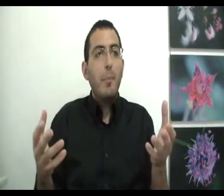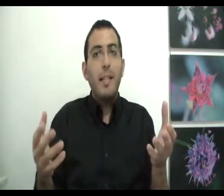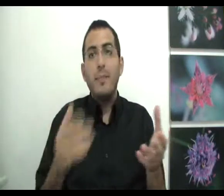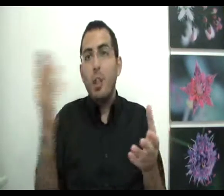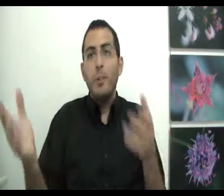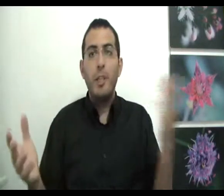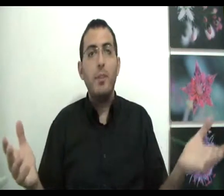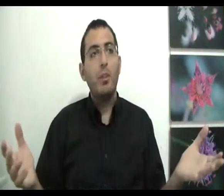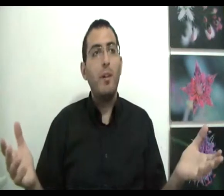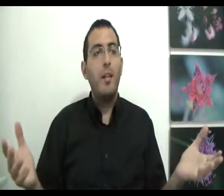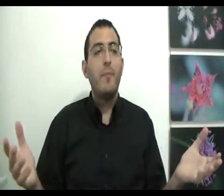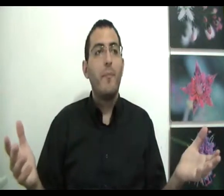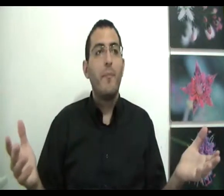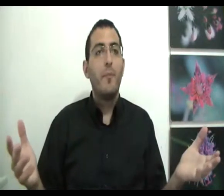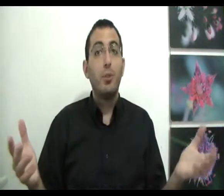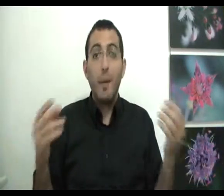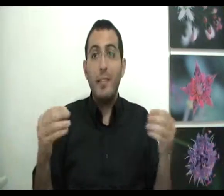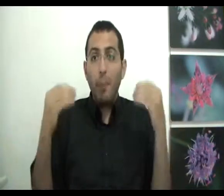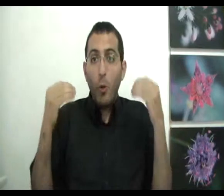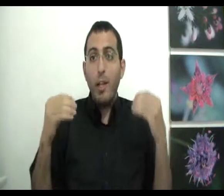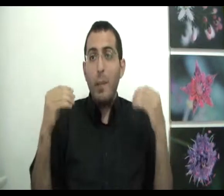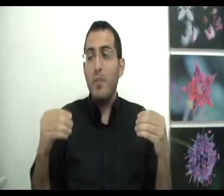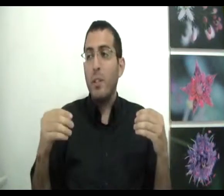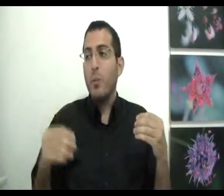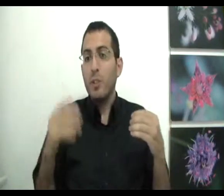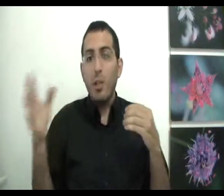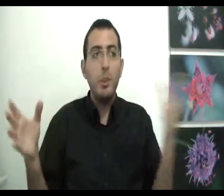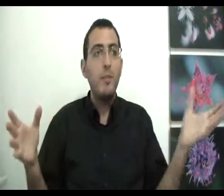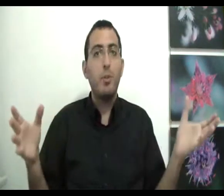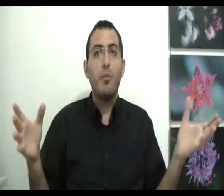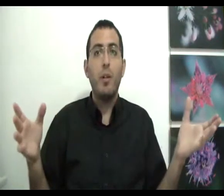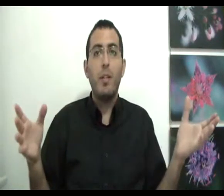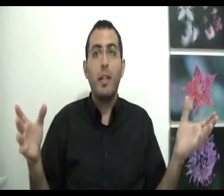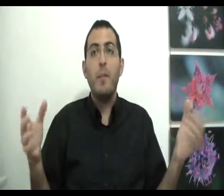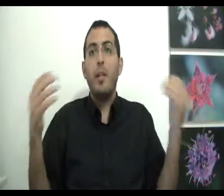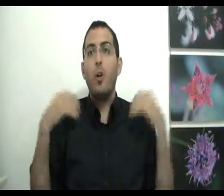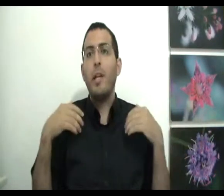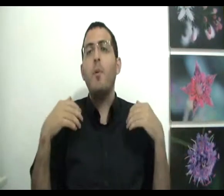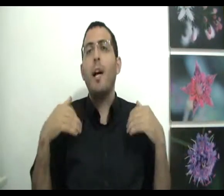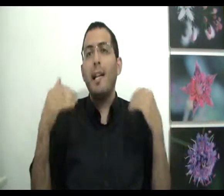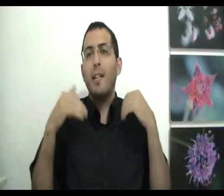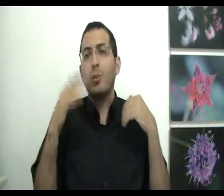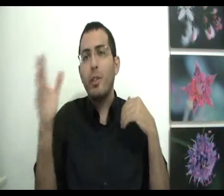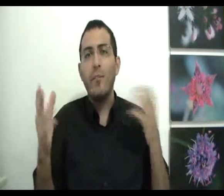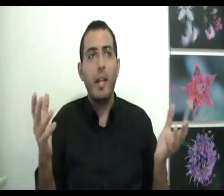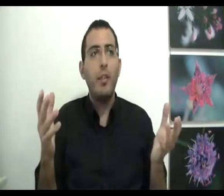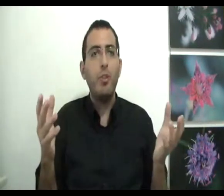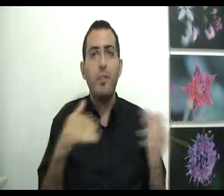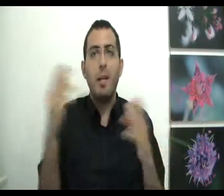בעצם זה לא משנה אם זה טוב ורע זאת אומרת ברור לך בוודאות שזה לא משנה אם זה טוב ורע כי אם לא היה לי רצון דווקא להרגיש טוב אז מה